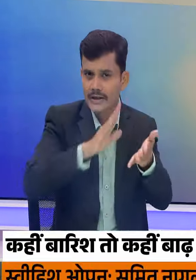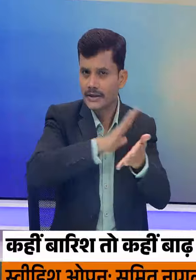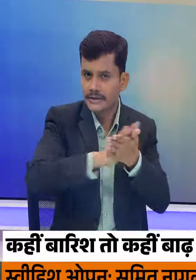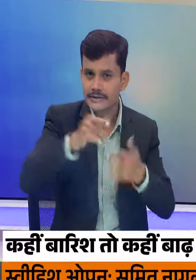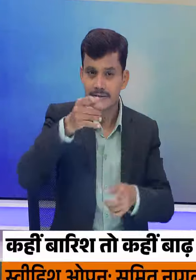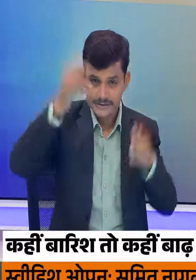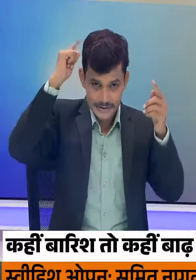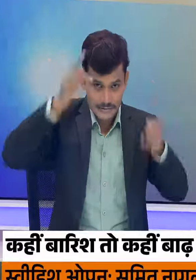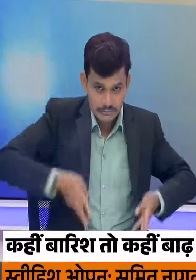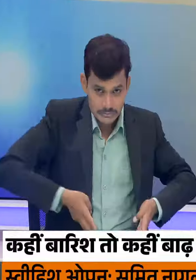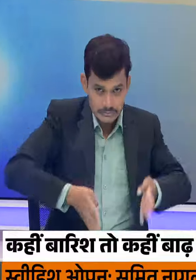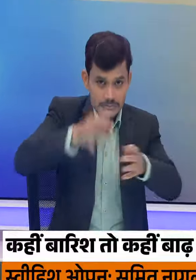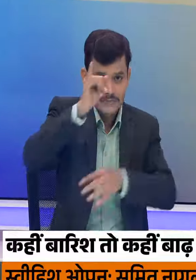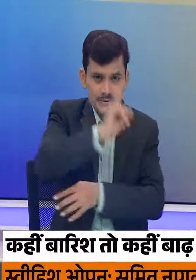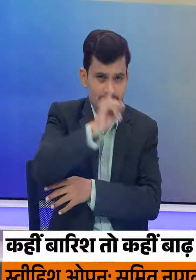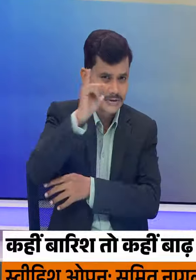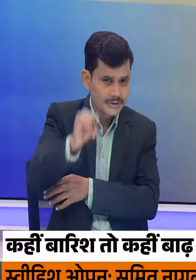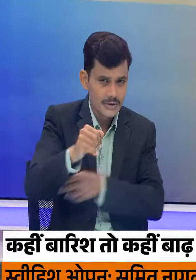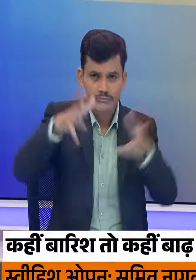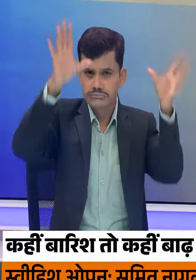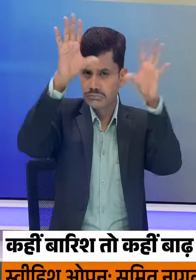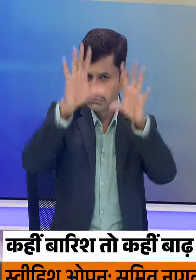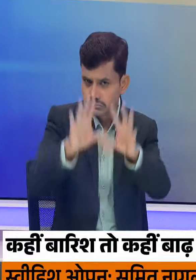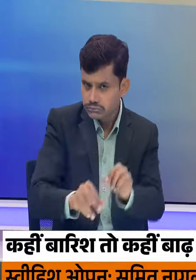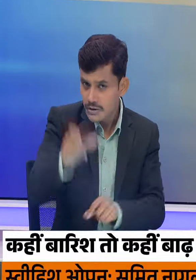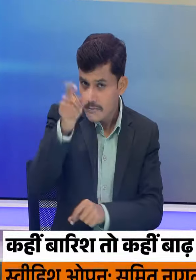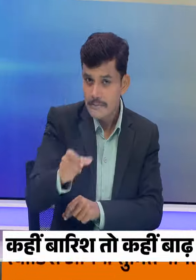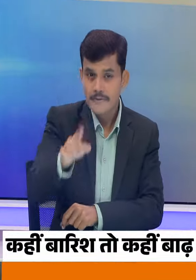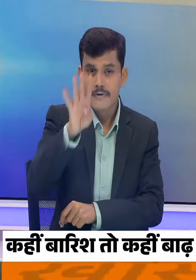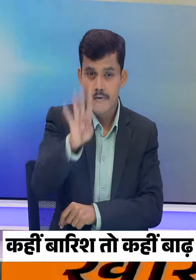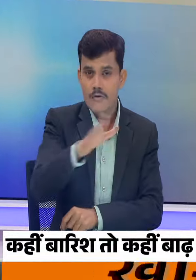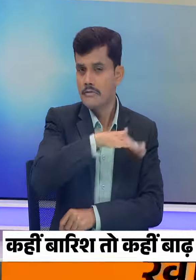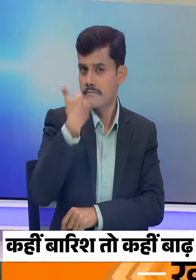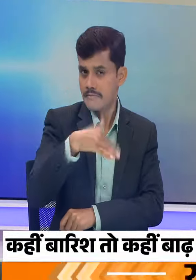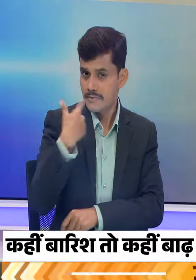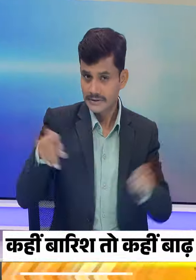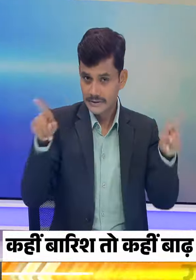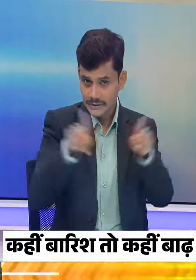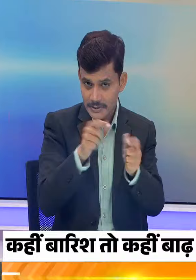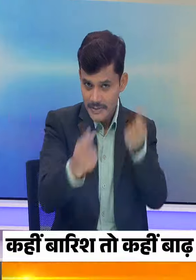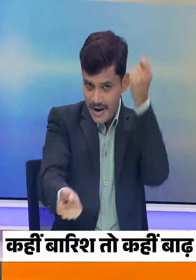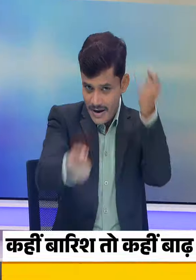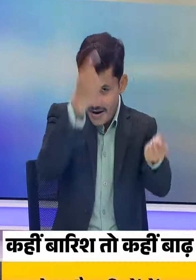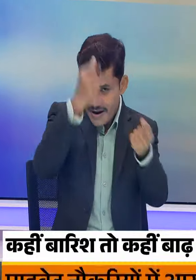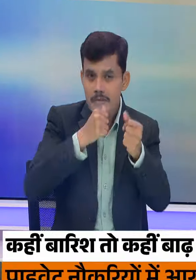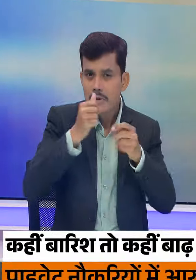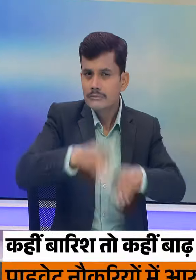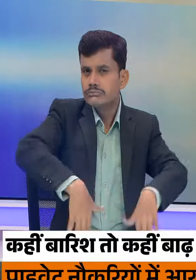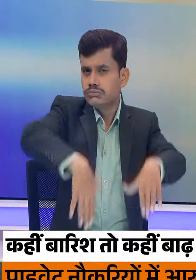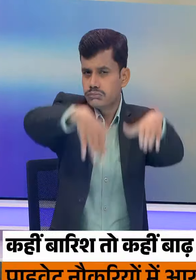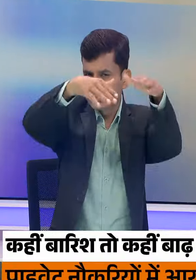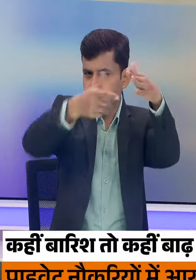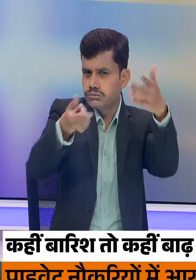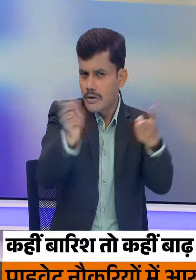च्यासट पर भुस्कलन चार की मौत उधर असम में बार की स्थिति में लगातार सुधार जारी